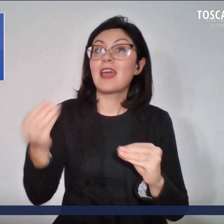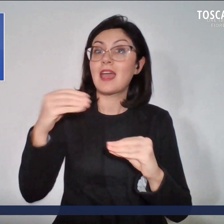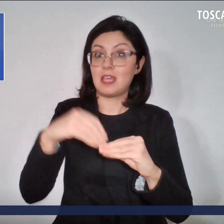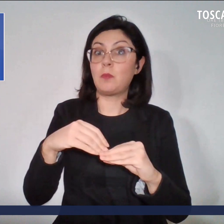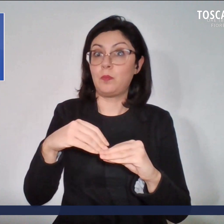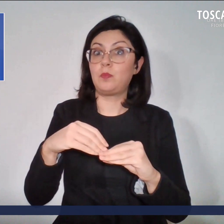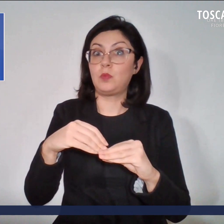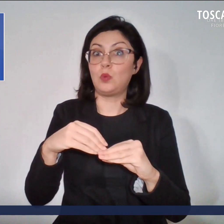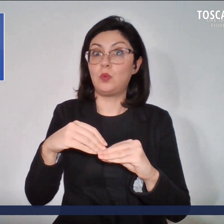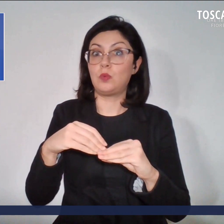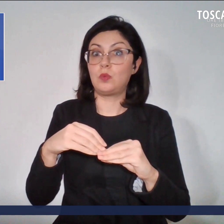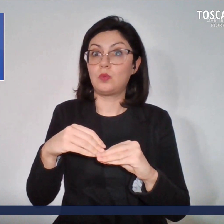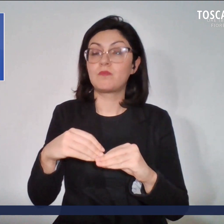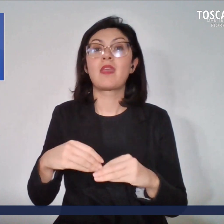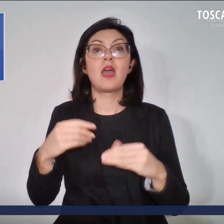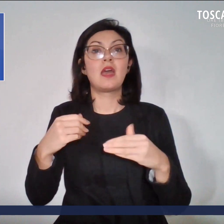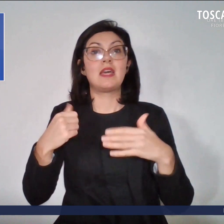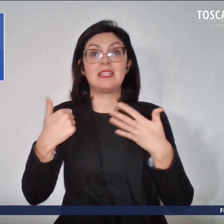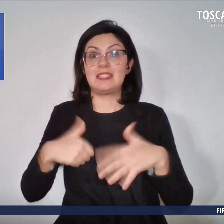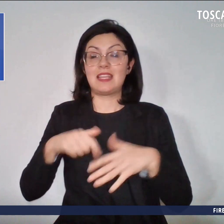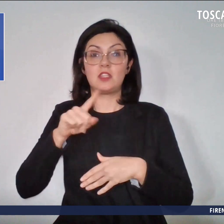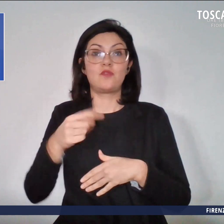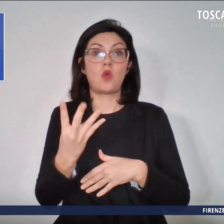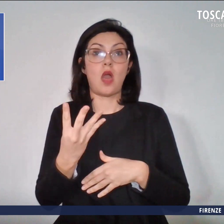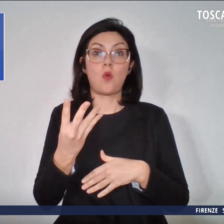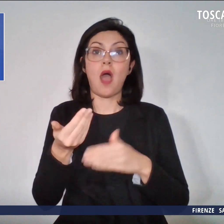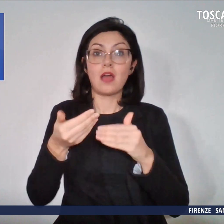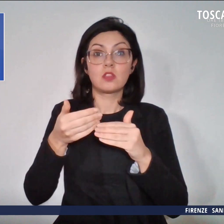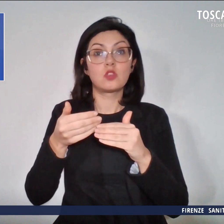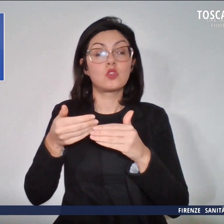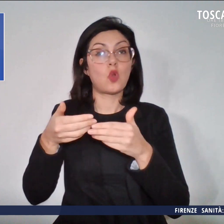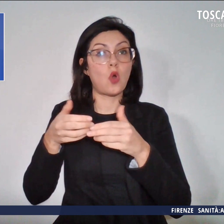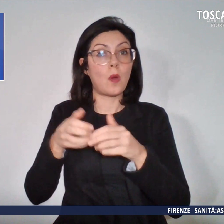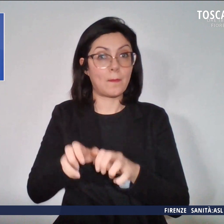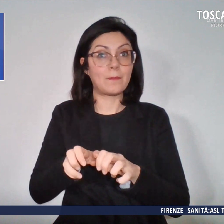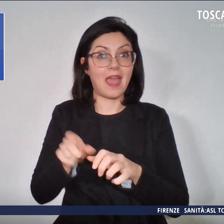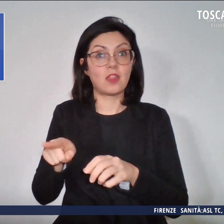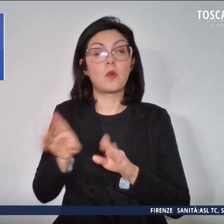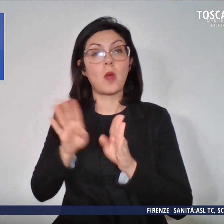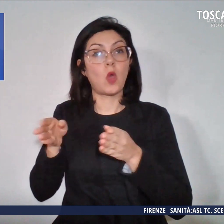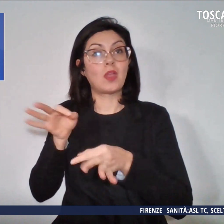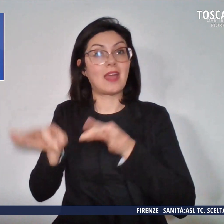16,4 in meno si trovano in terapia intensiva.